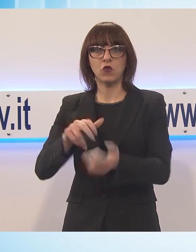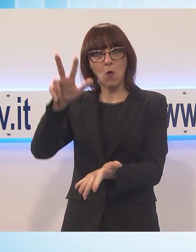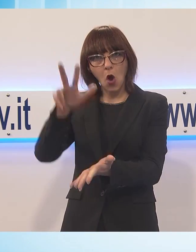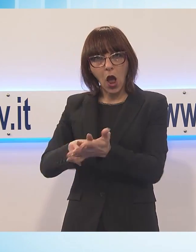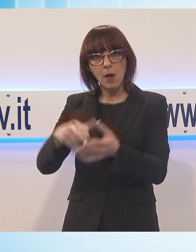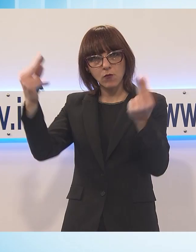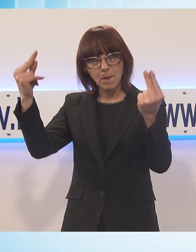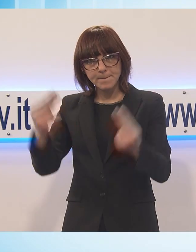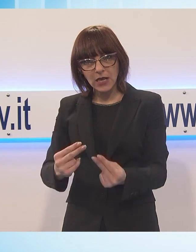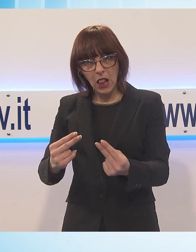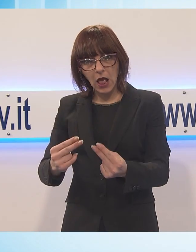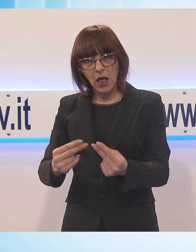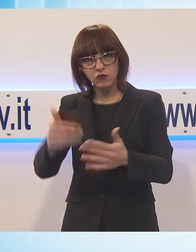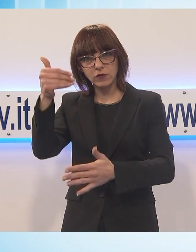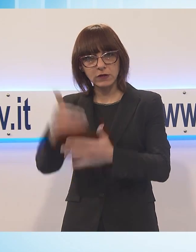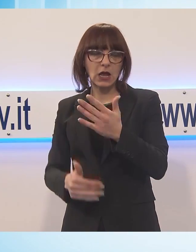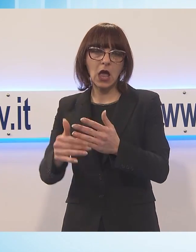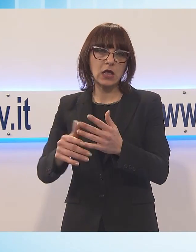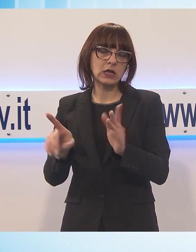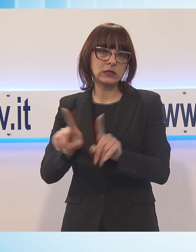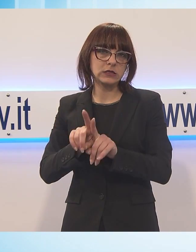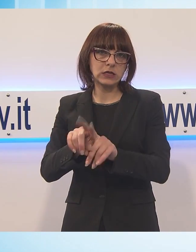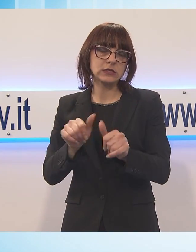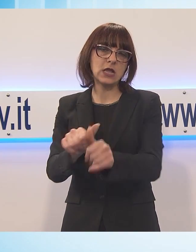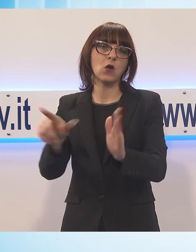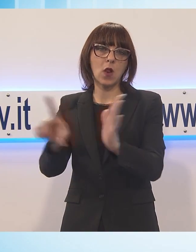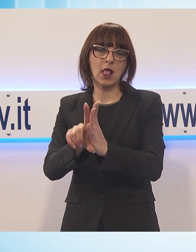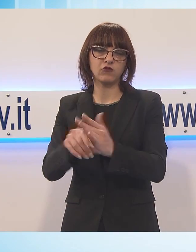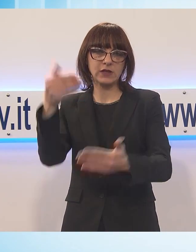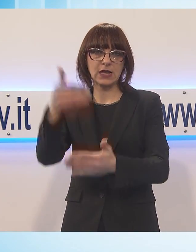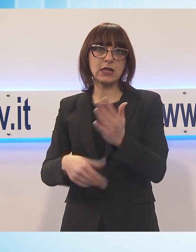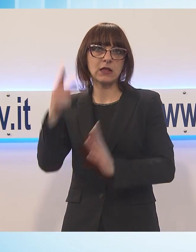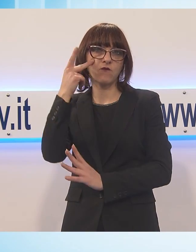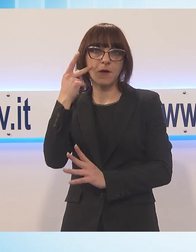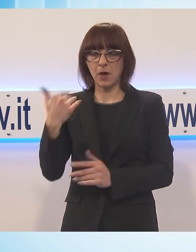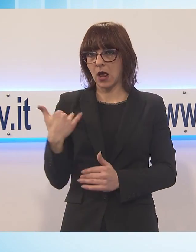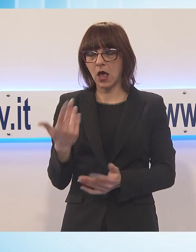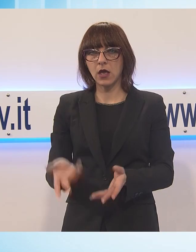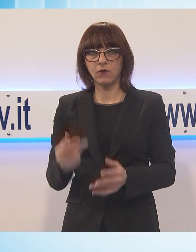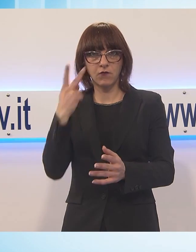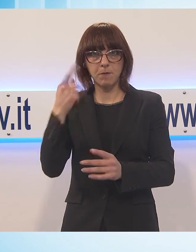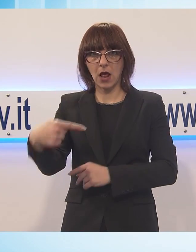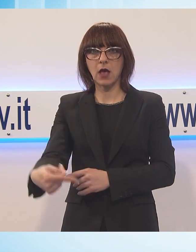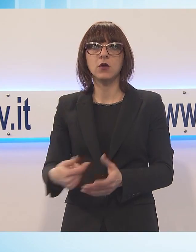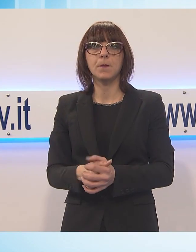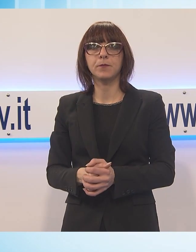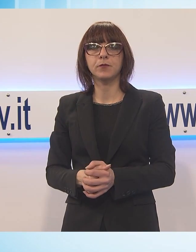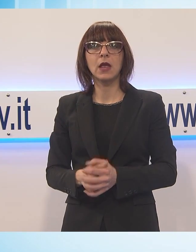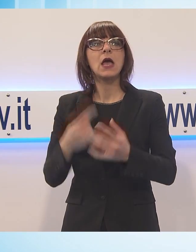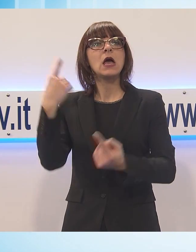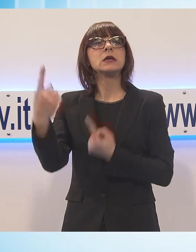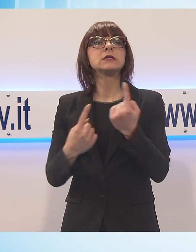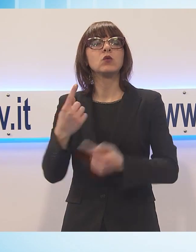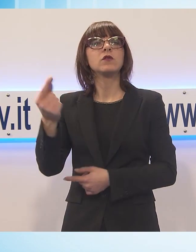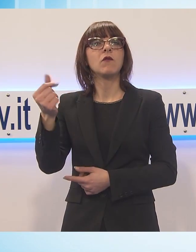bilancio entro i termini stabiliti, quindi entro febbraio. Quindi una situazione finanziaria solida e che